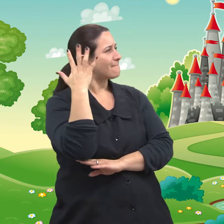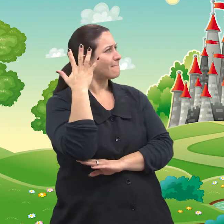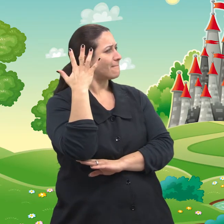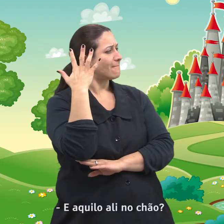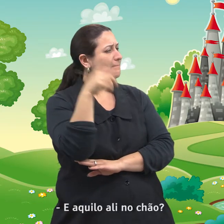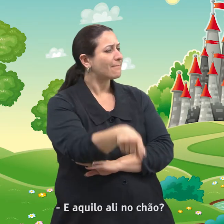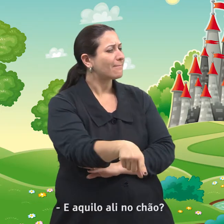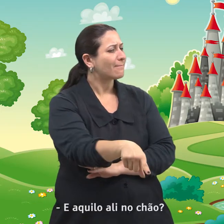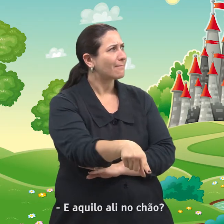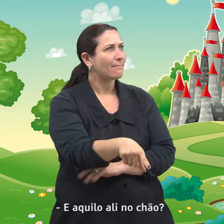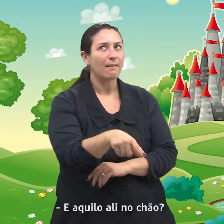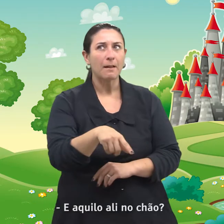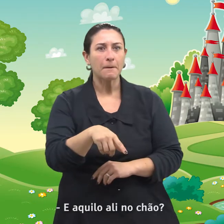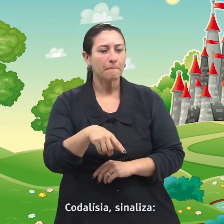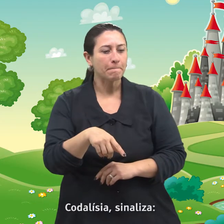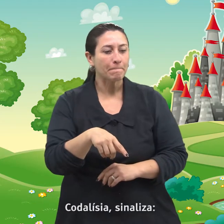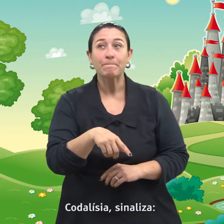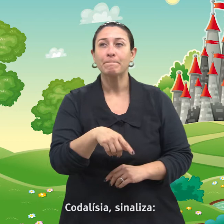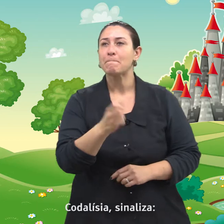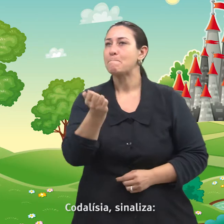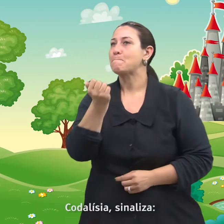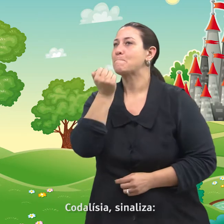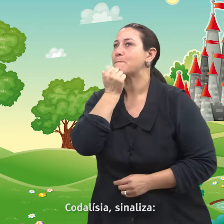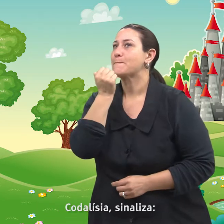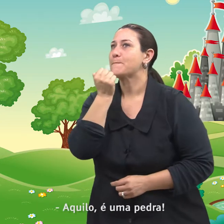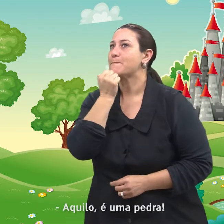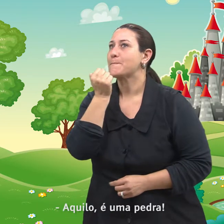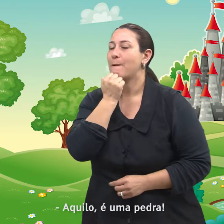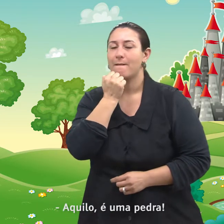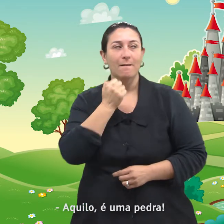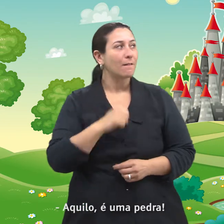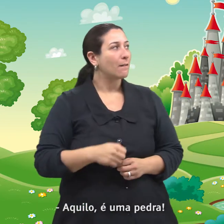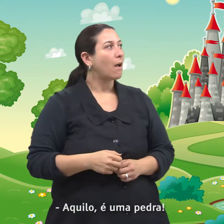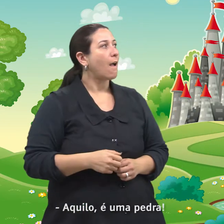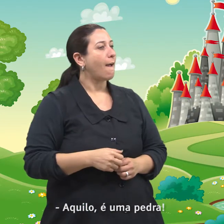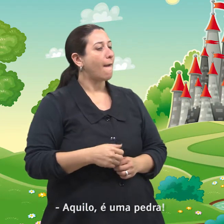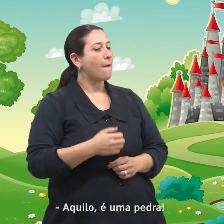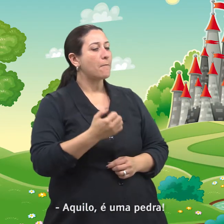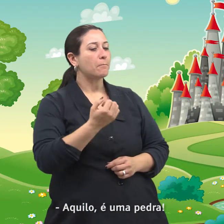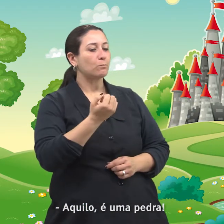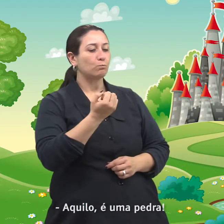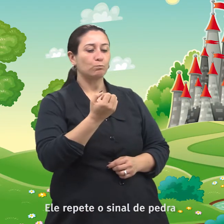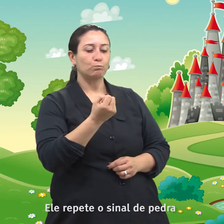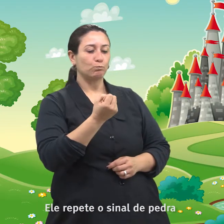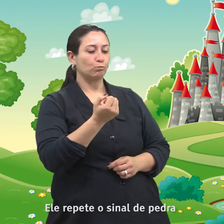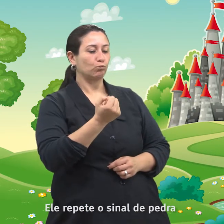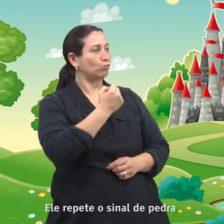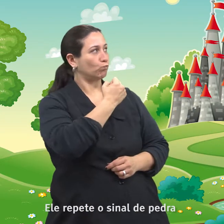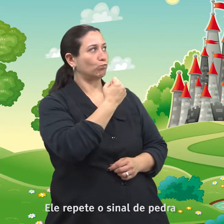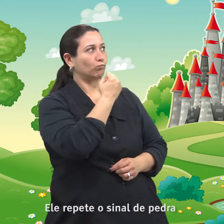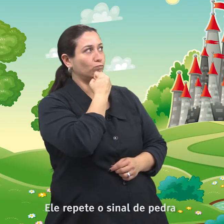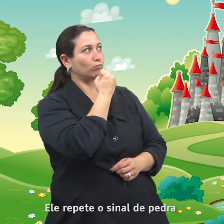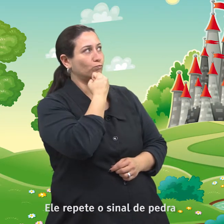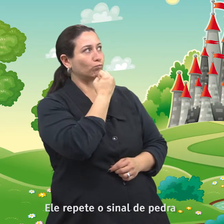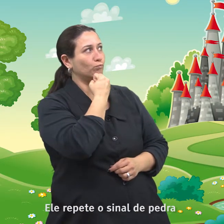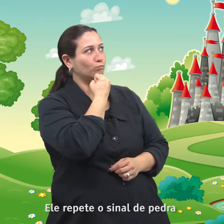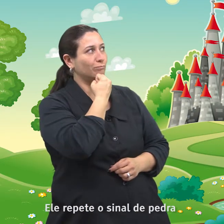E aquilo ali no chão? Codalísia sinaliza. Aquilo é uma pedra. Ele repete o sinal de pedra.